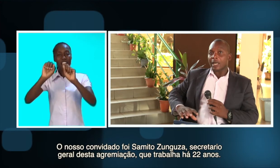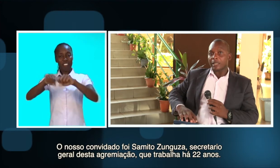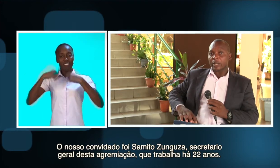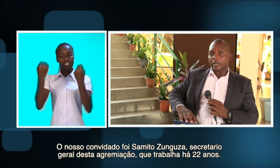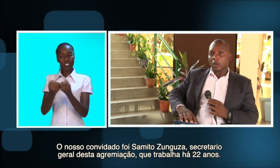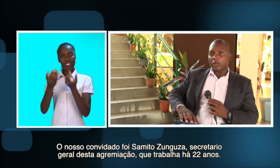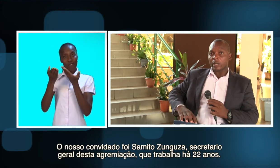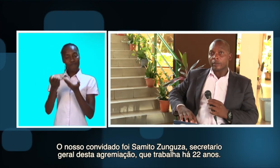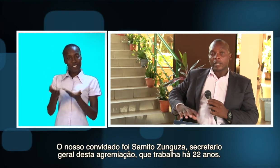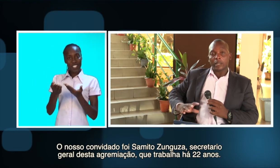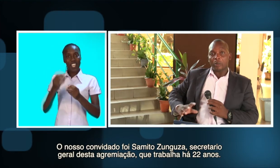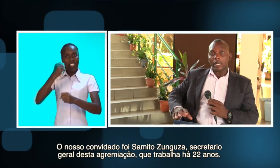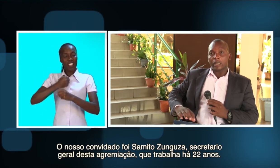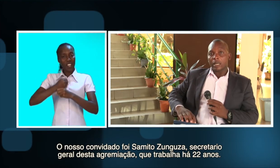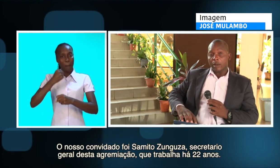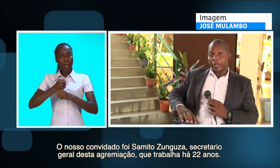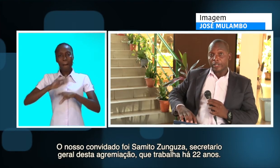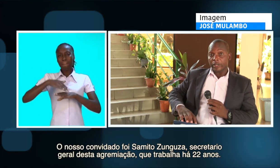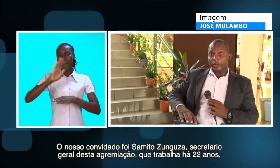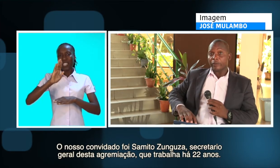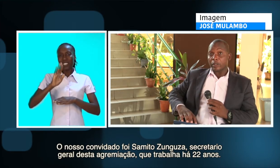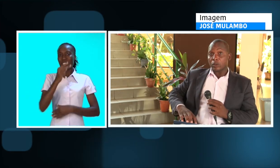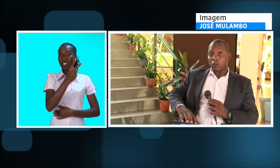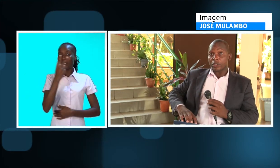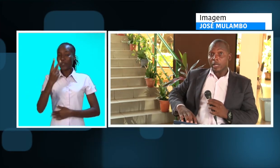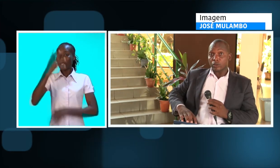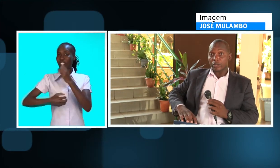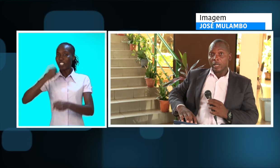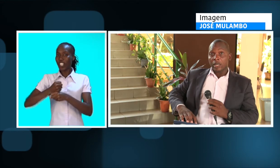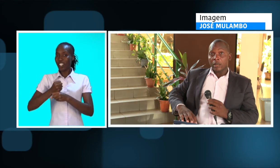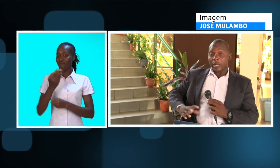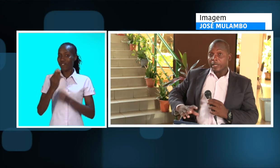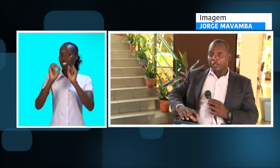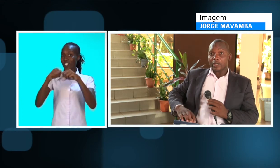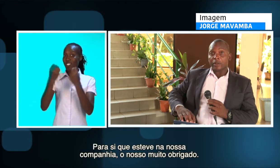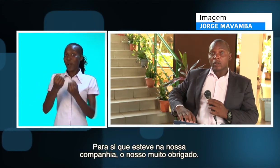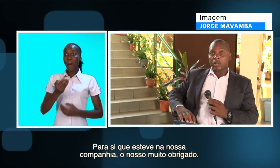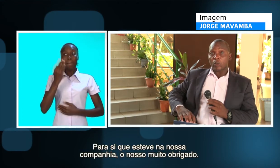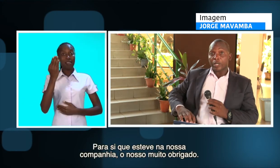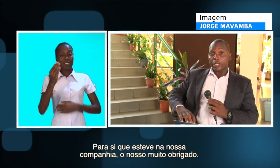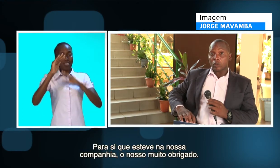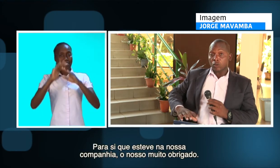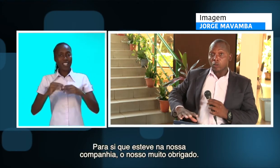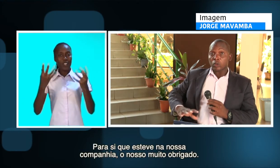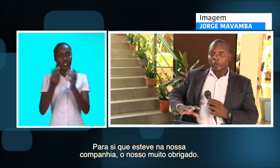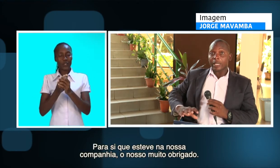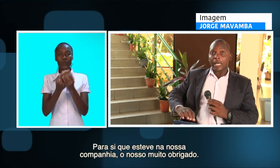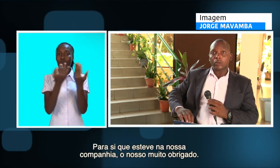agremiação, que trabalha há mais de 22 anos. Para si, que esteve na nossa companhia, o nosso muito obrigado.